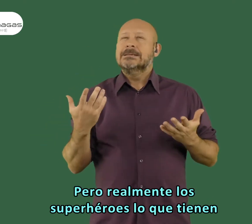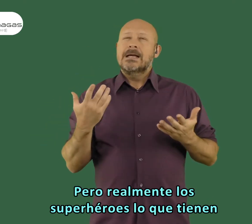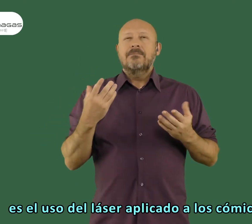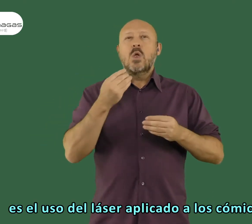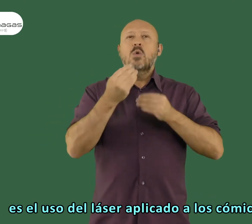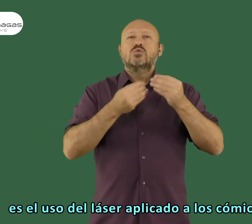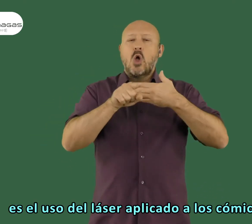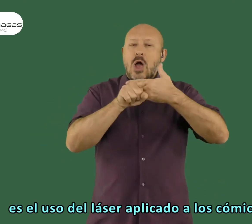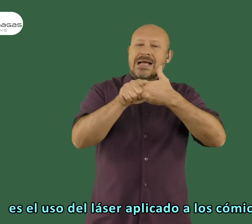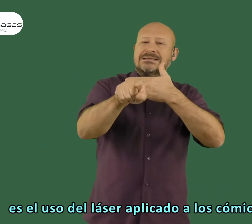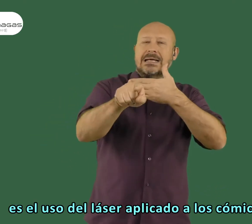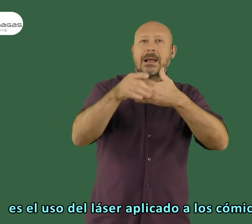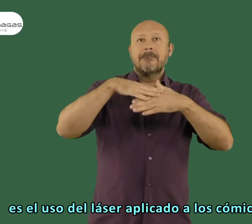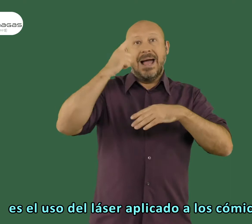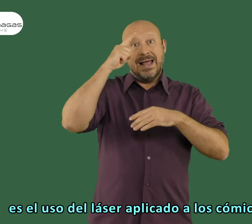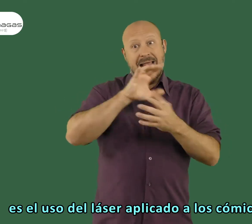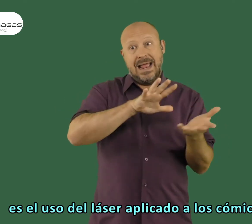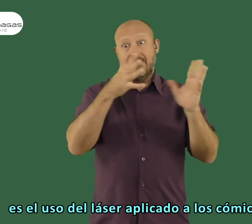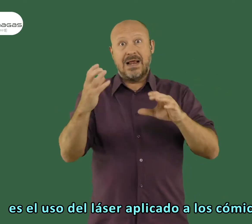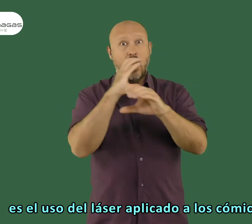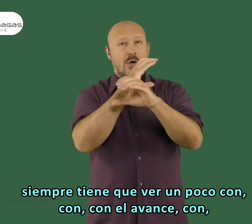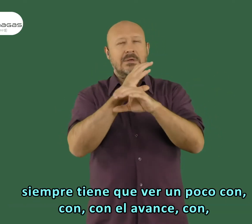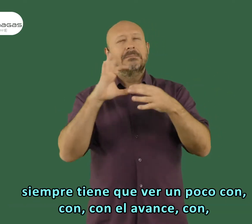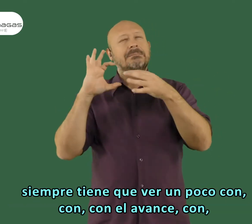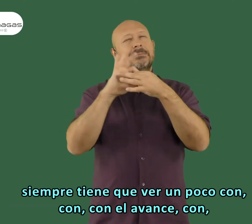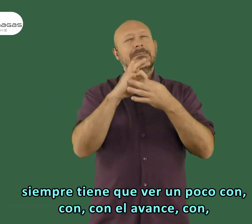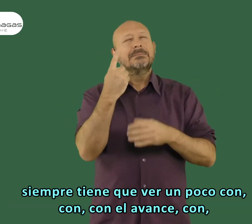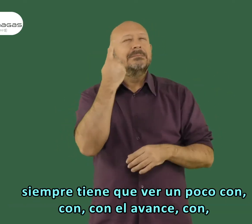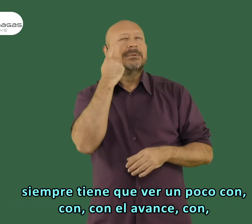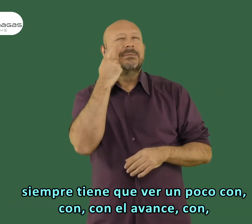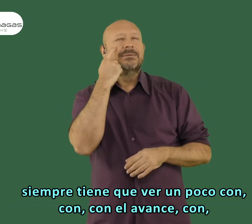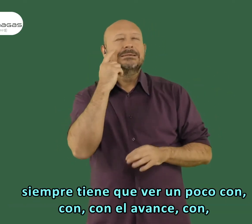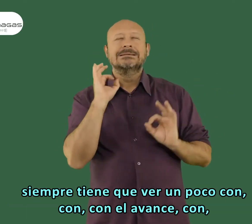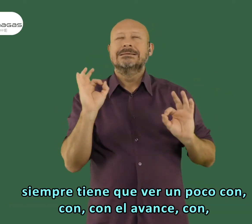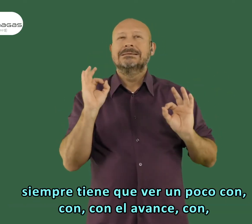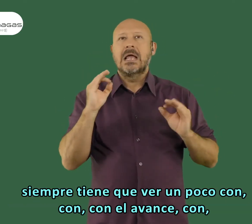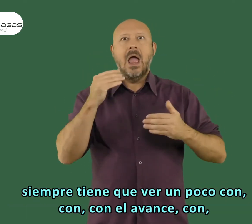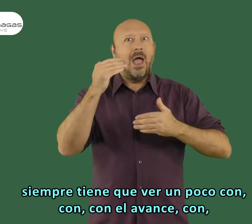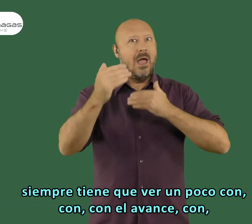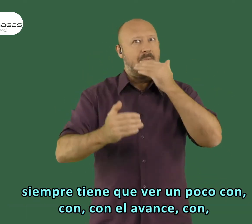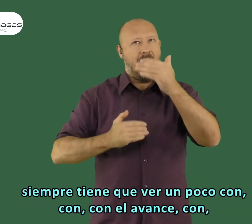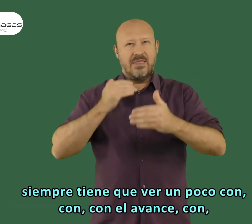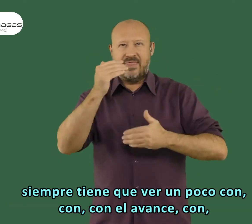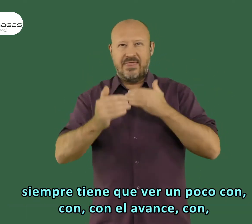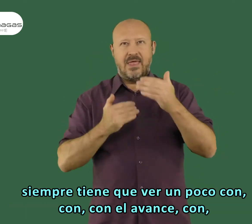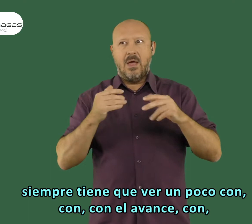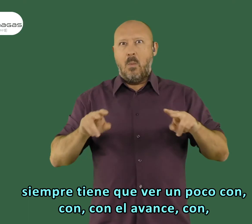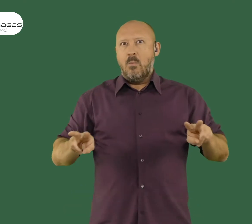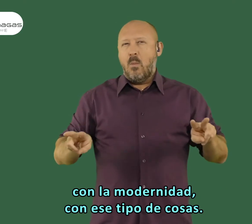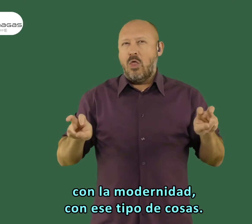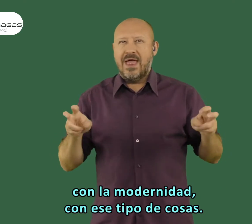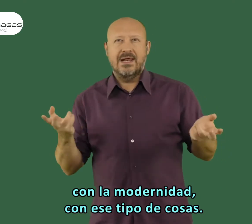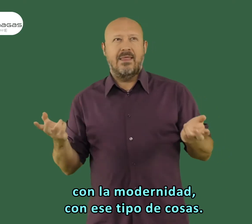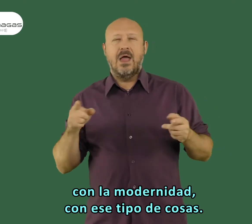que tienen es... El uso del láser aplicado a los cómics siempre tiene que ver un poco con el avance,